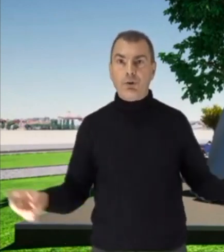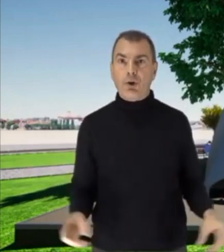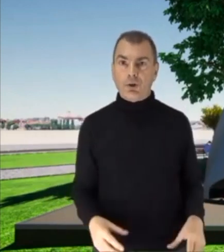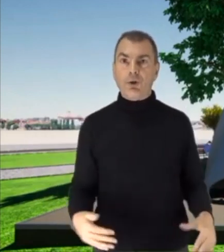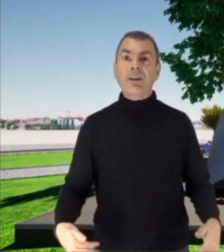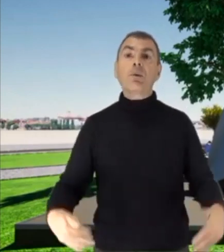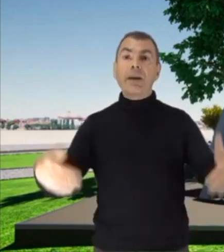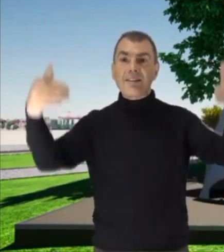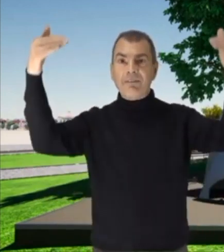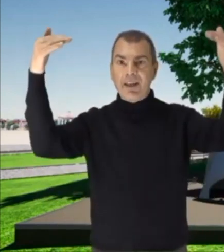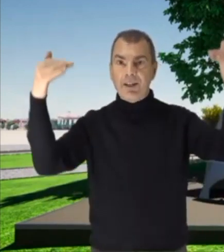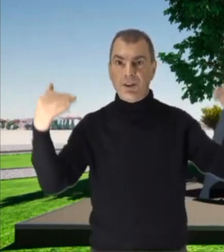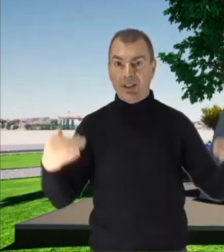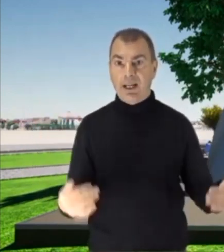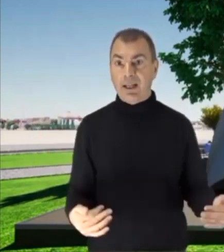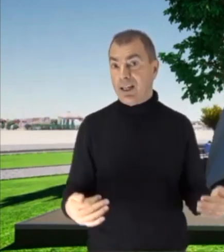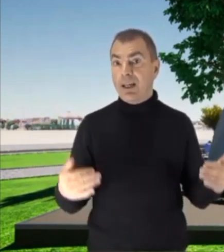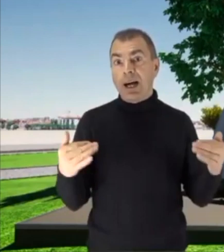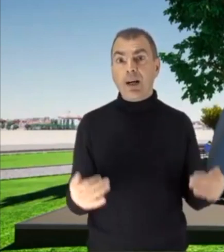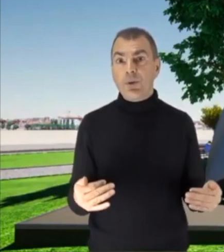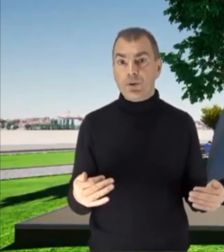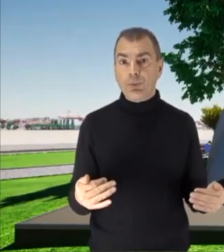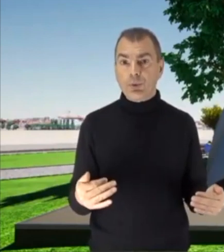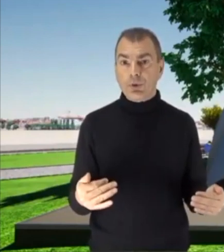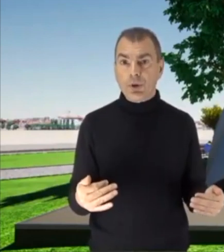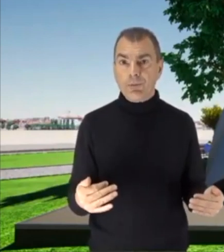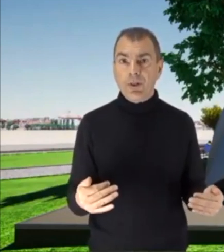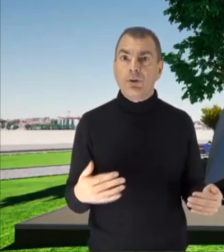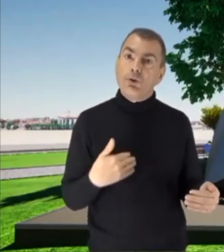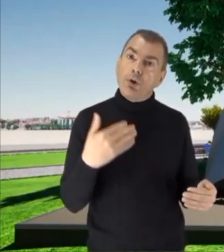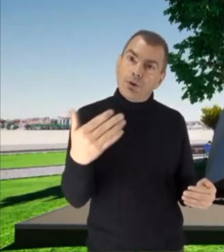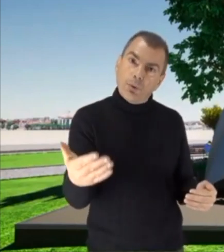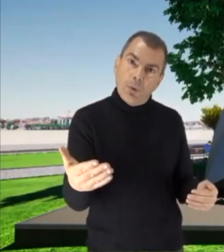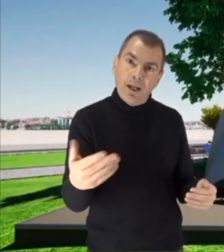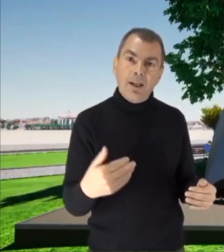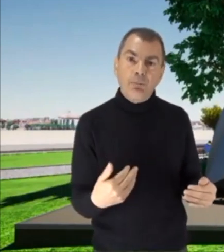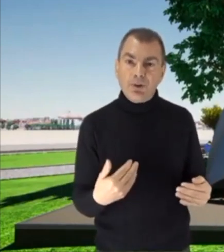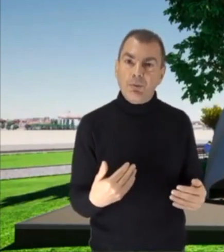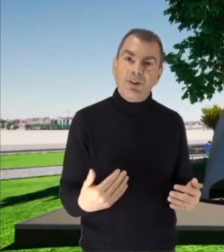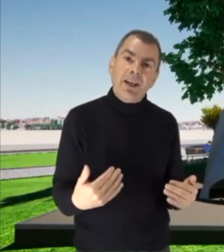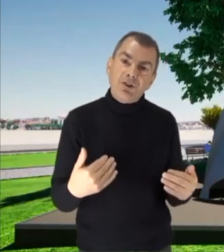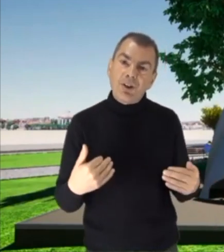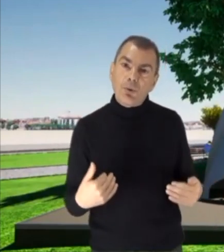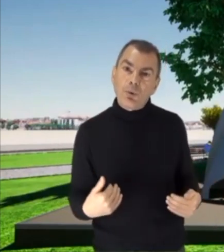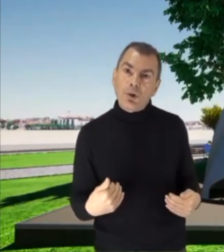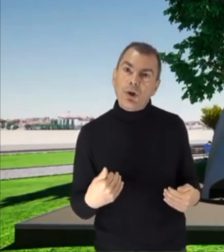foro in questa vela centrale. A questo punto, noi due, possiamo sederci uno